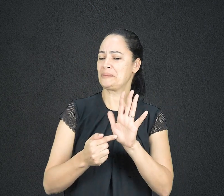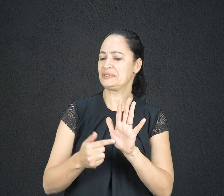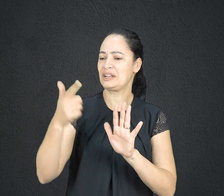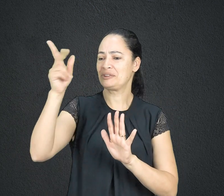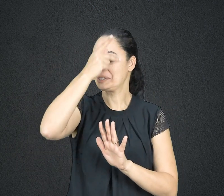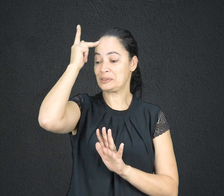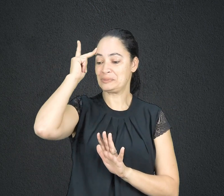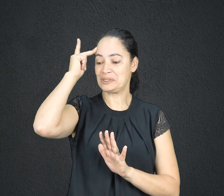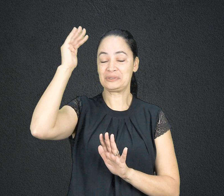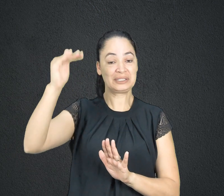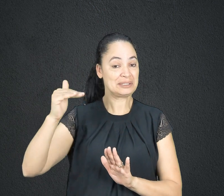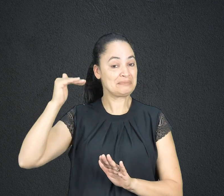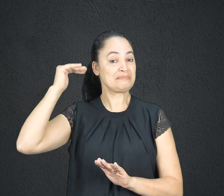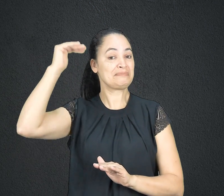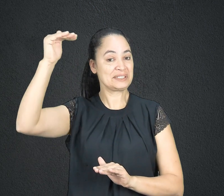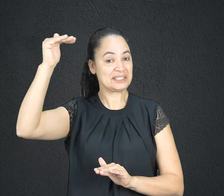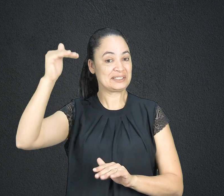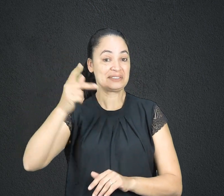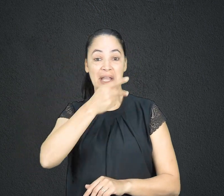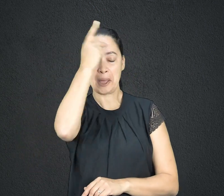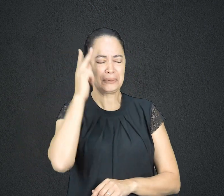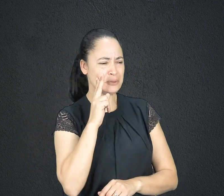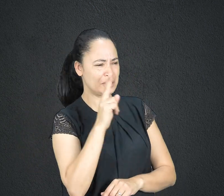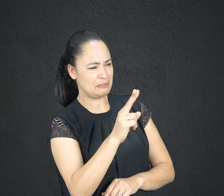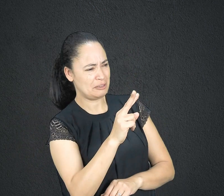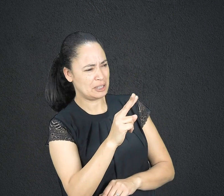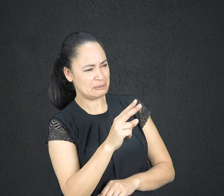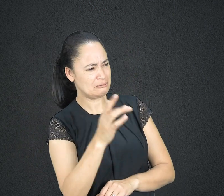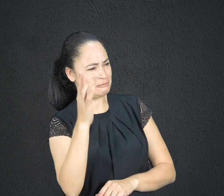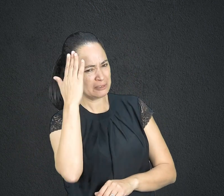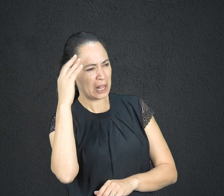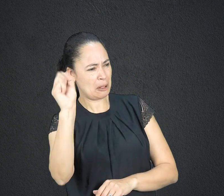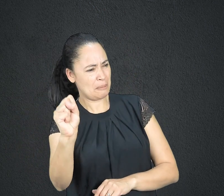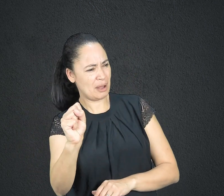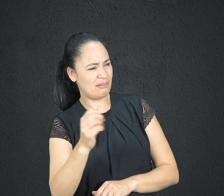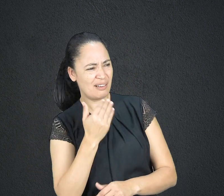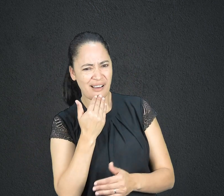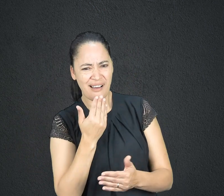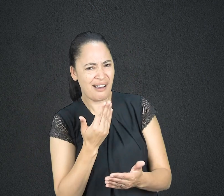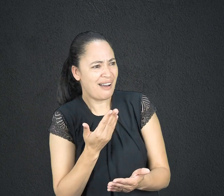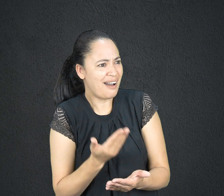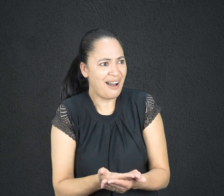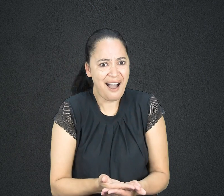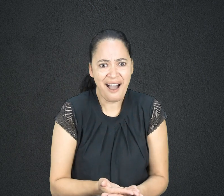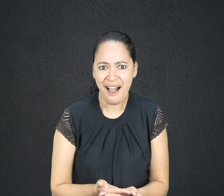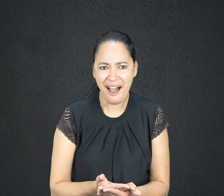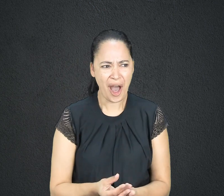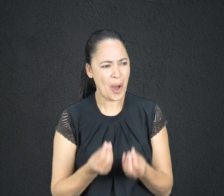testemunhou a sabedoria de Salomão ficou maravilhado com o que viu. Quem conhece o que a Bíblia diz a respeito dela